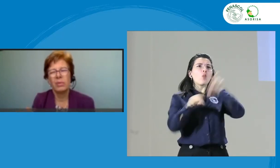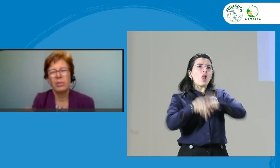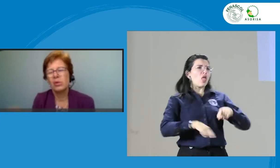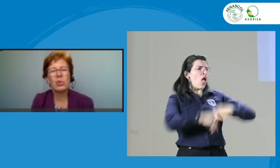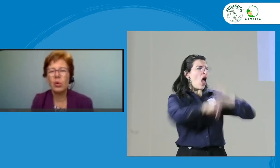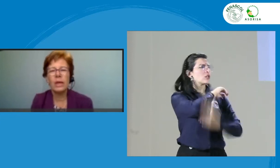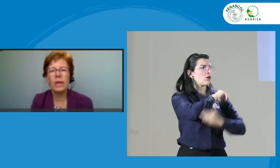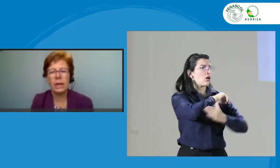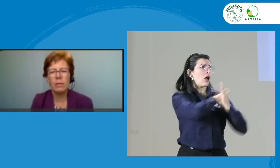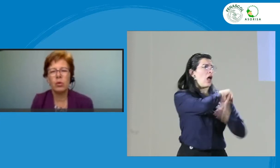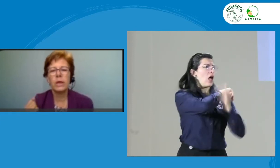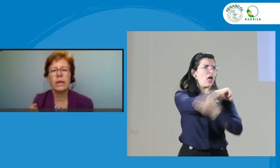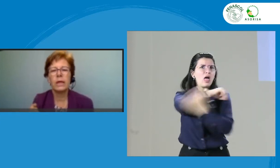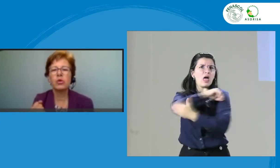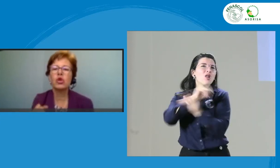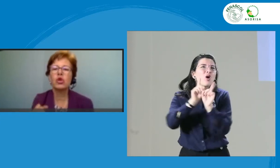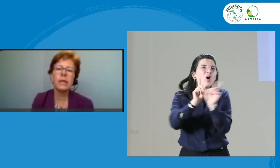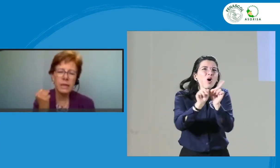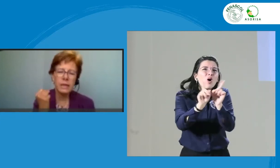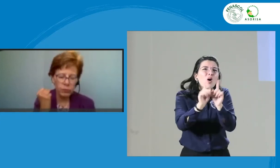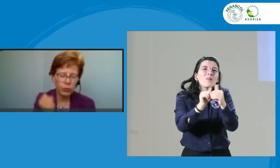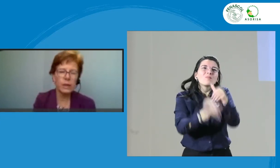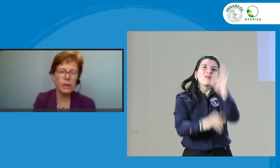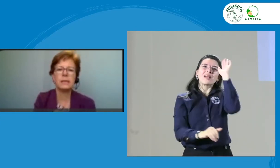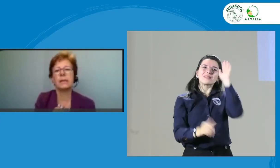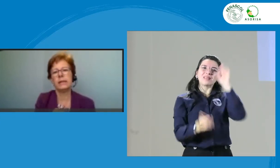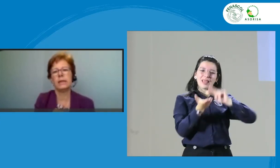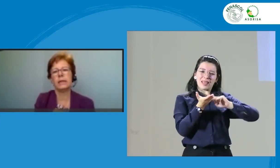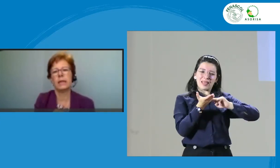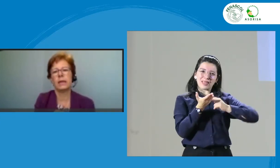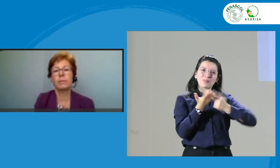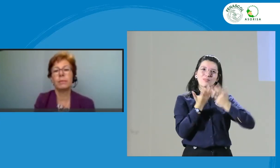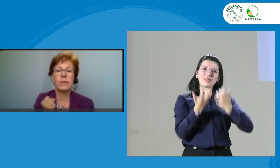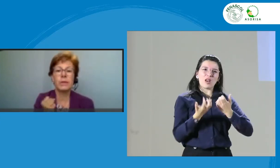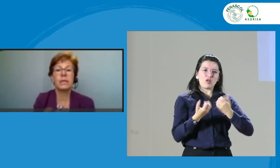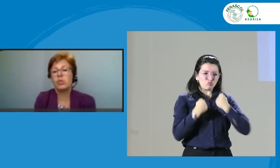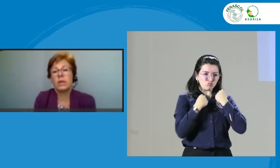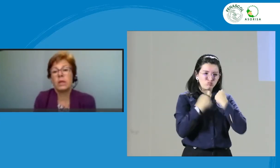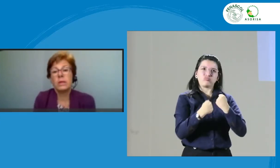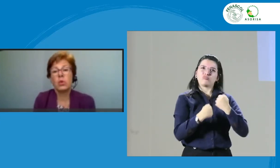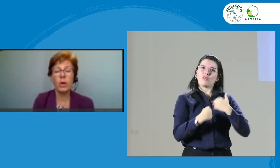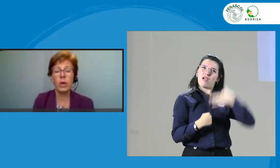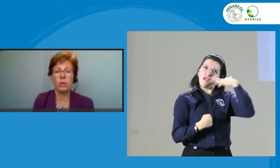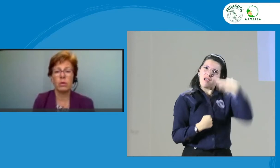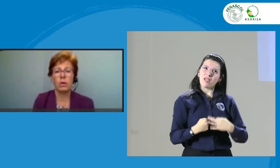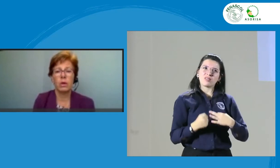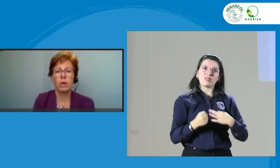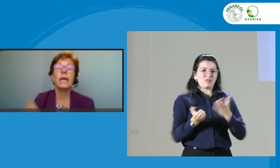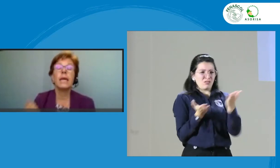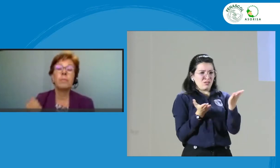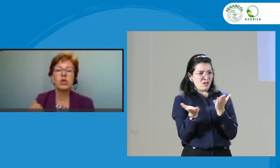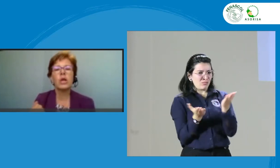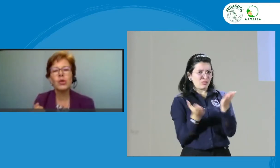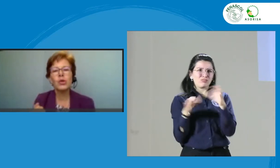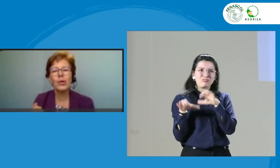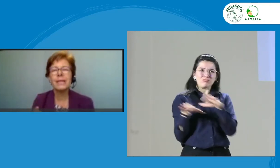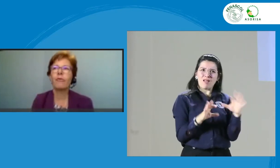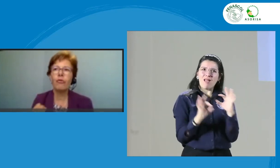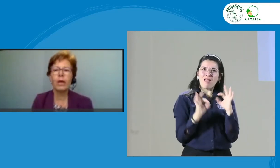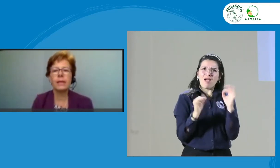Pero eso no lo que queremos. Lo que queremos son intérpretes fuertes en ética. Que presten un servicio bueno. Y personas sordas fuertes